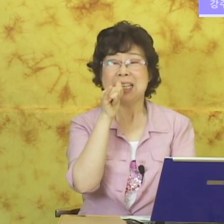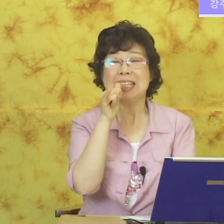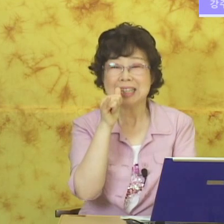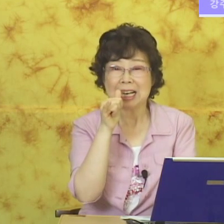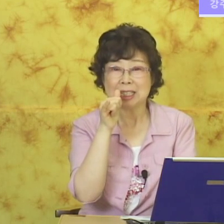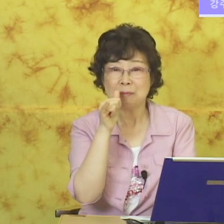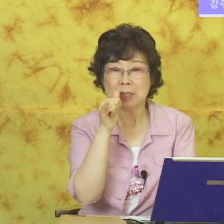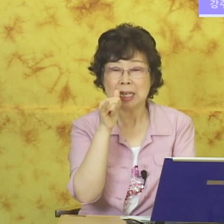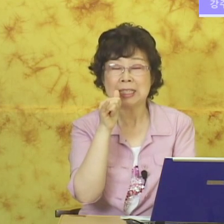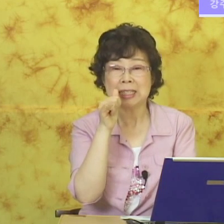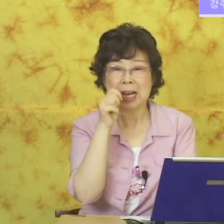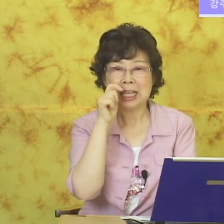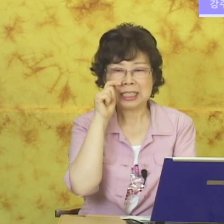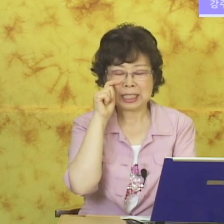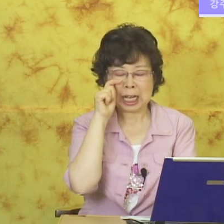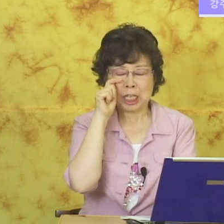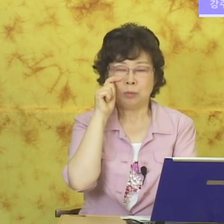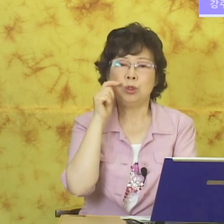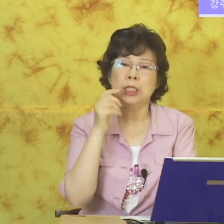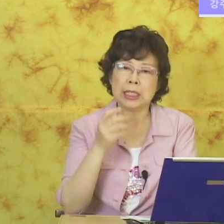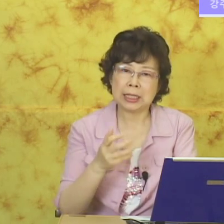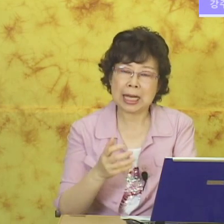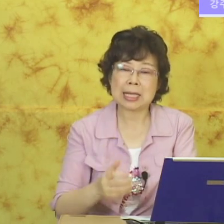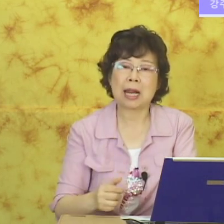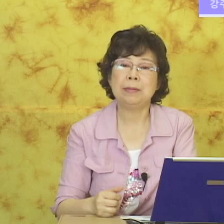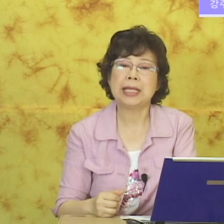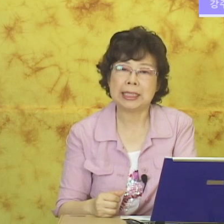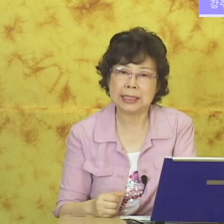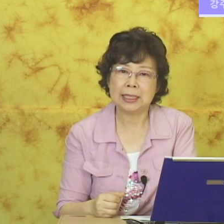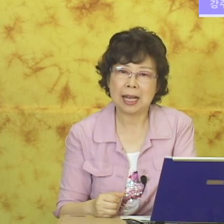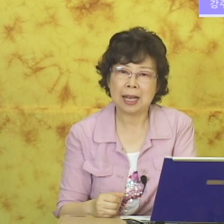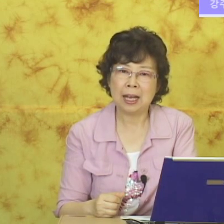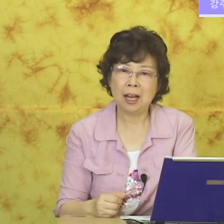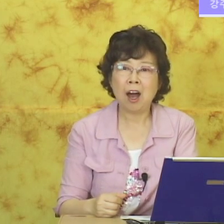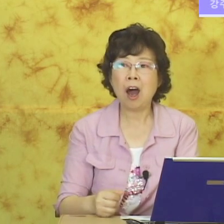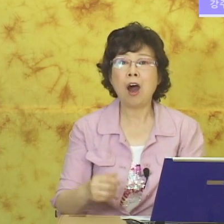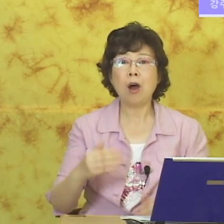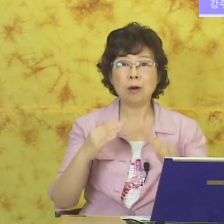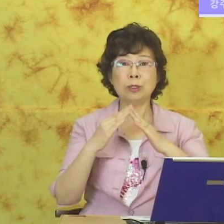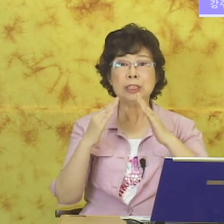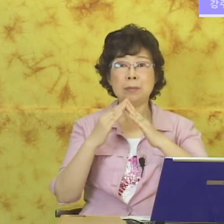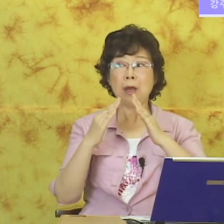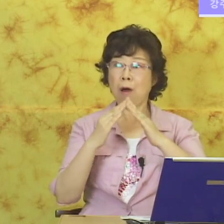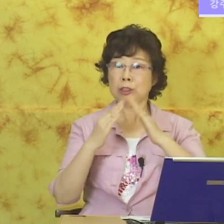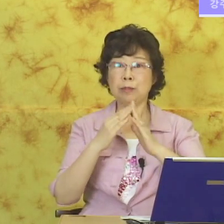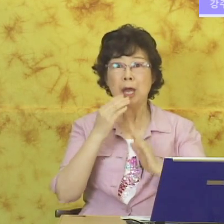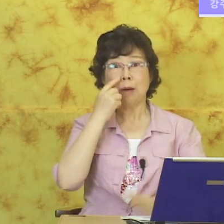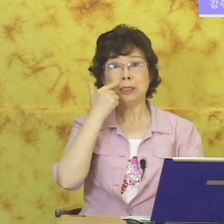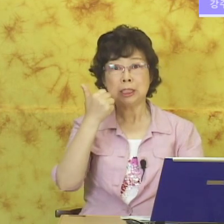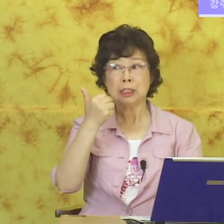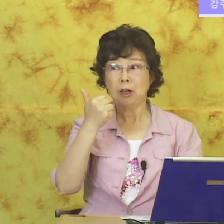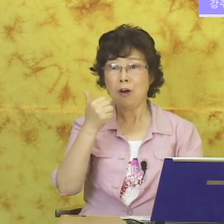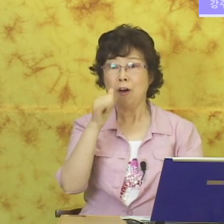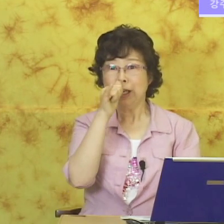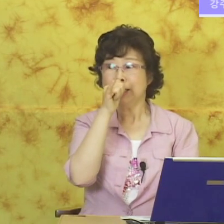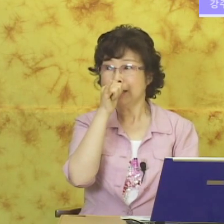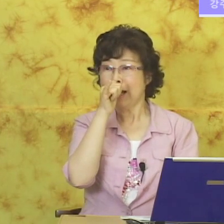있다가 됩니다. 있다. 그러니까 물건이 있다. 사람이 계신다. 아 우리 집에 아버지 있다.